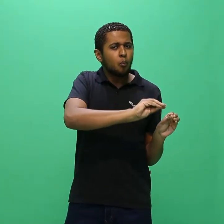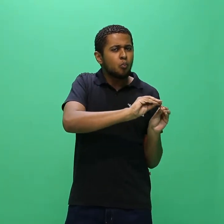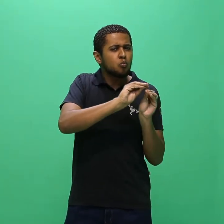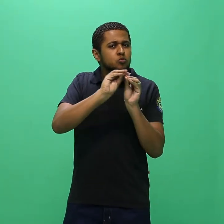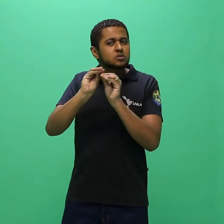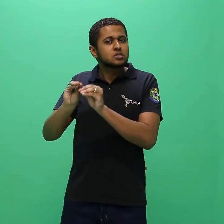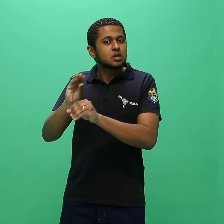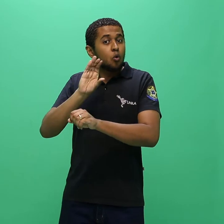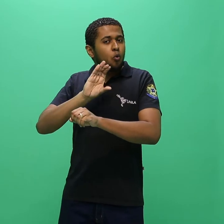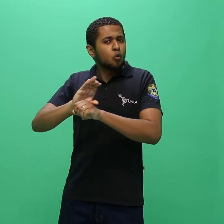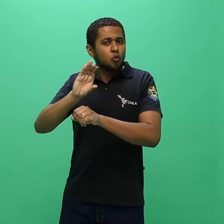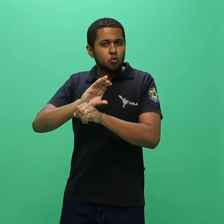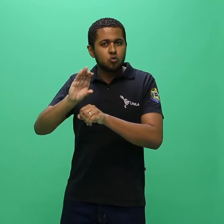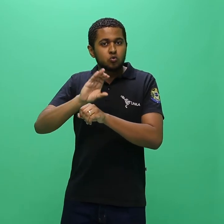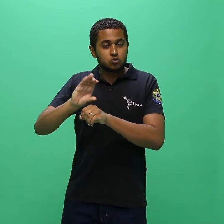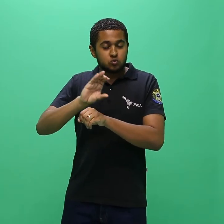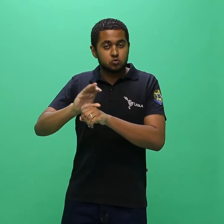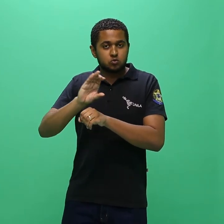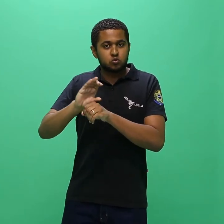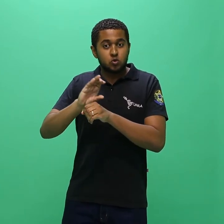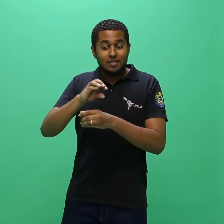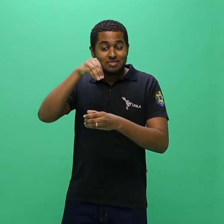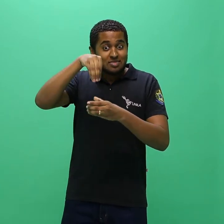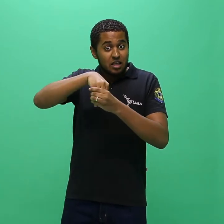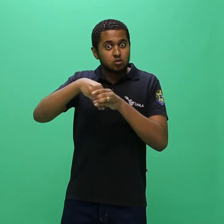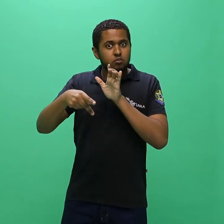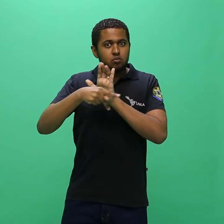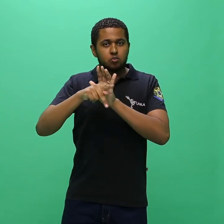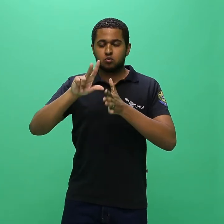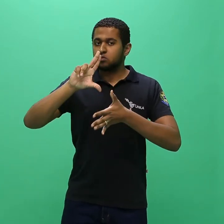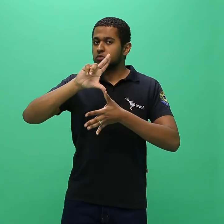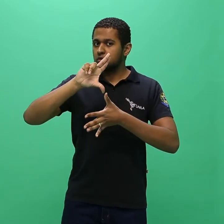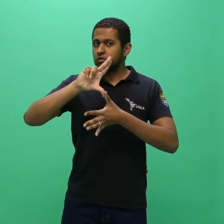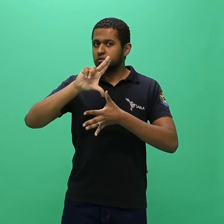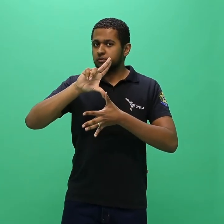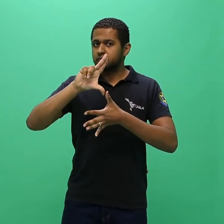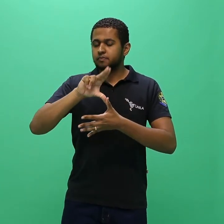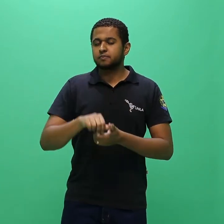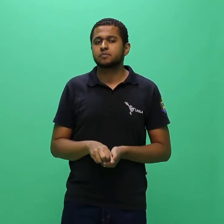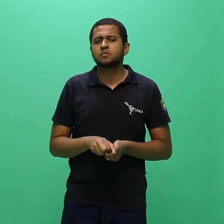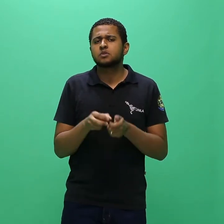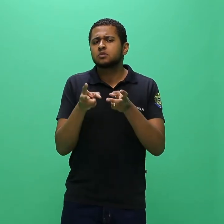observando a existência de vagas disponíveis no curso de destino.